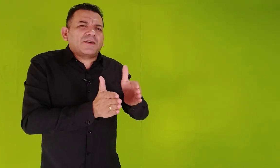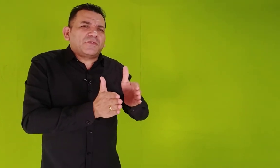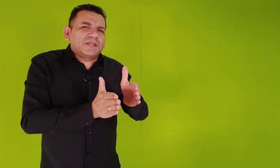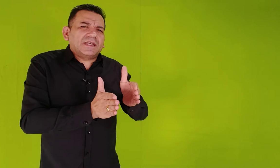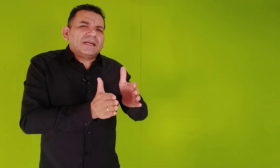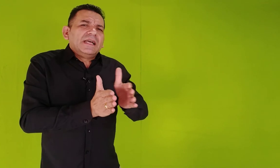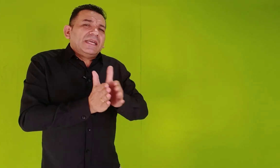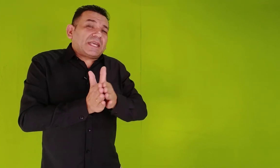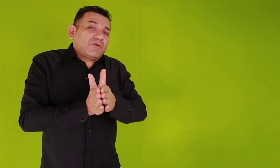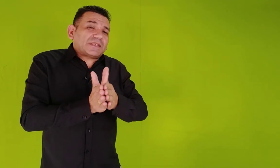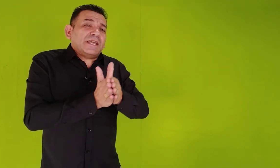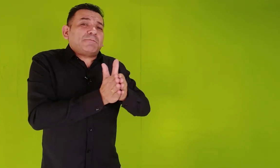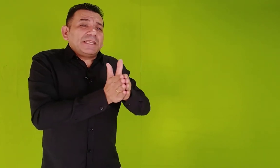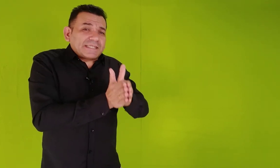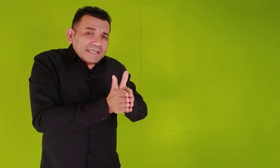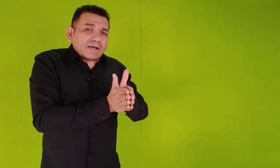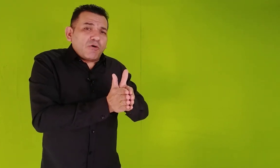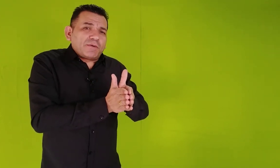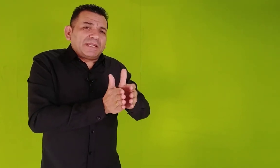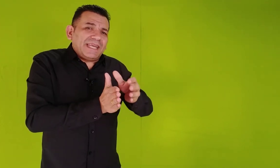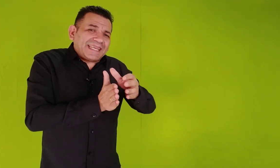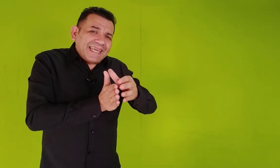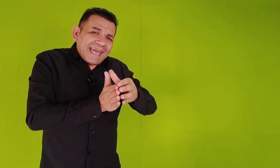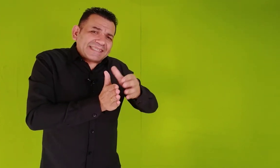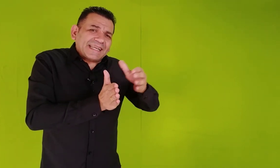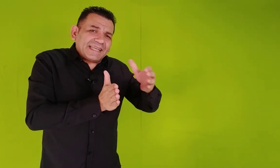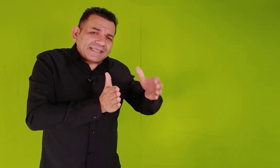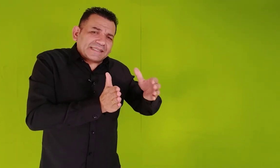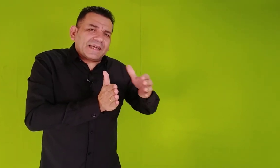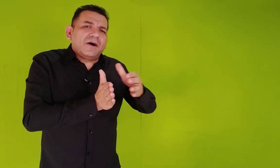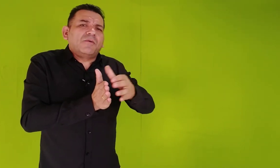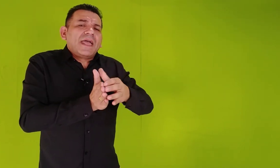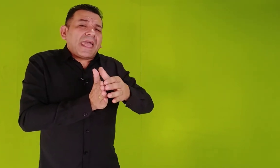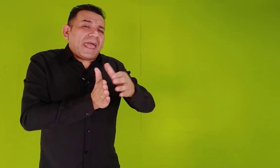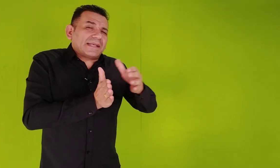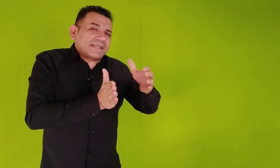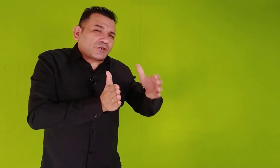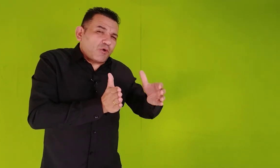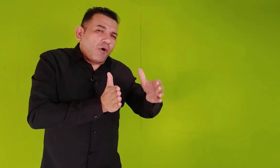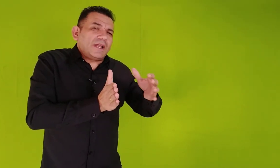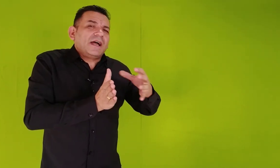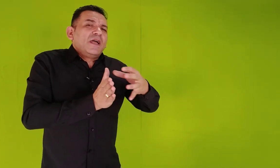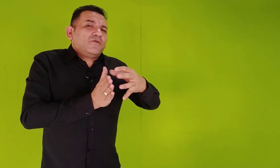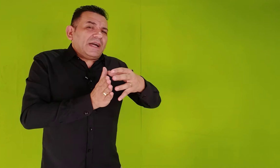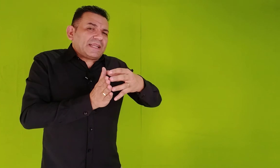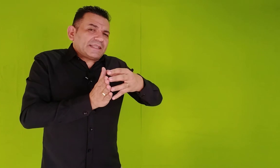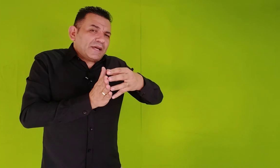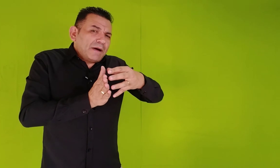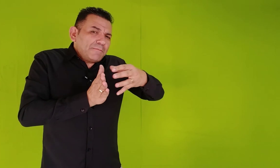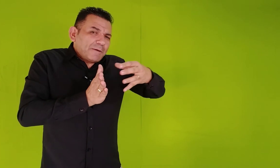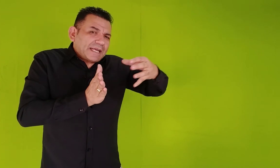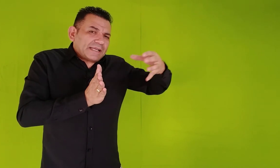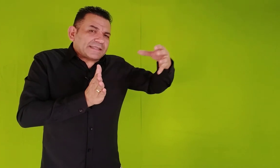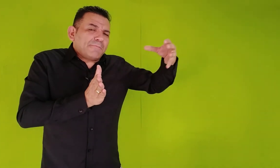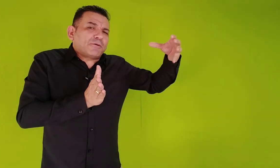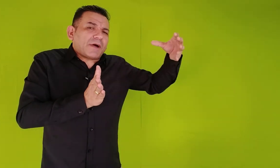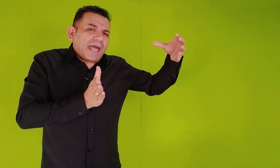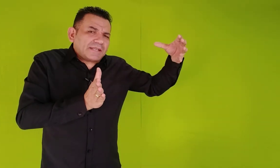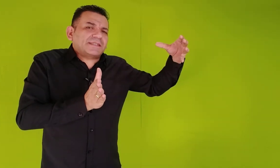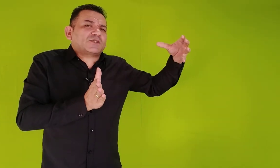vida, e que você precisa compreender que essa decisão, essa escolha, vai trazer uma implicação para o resto da